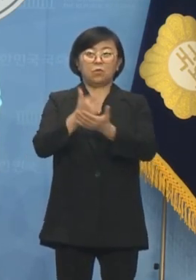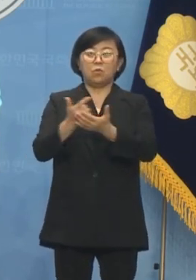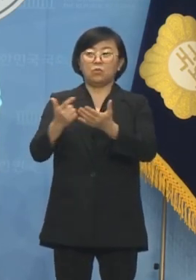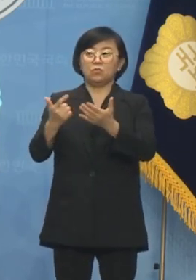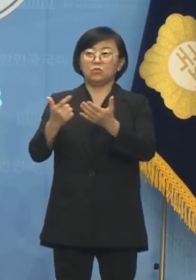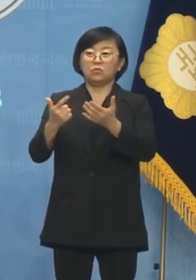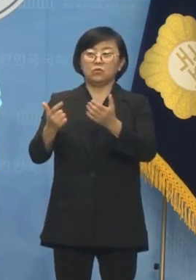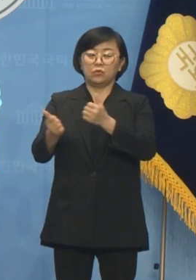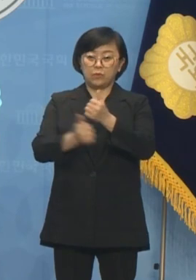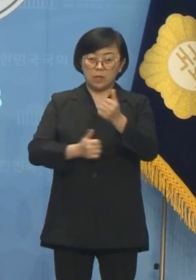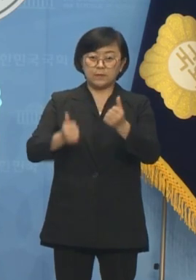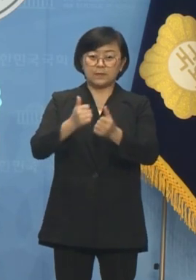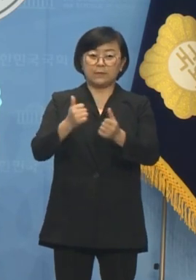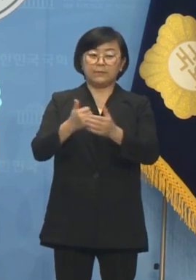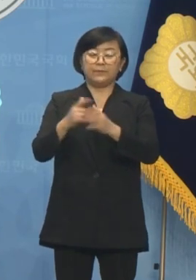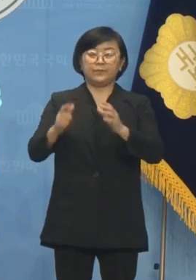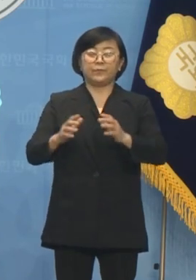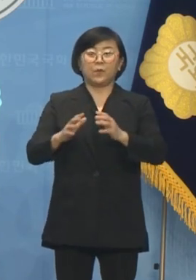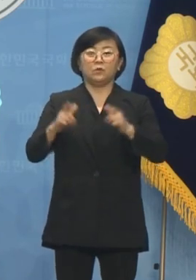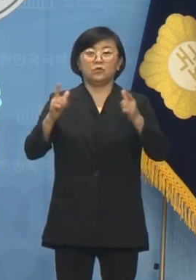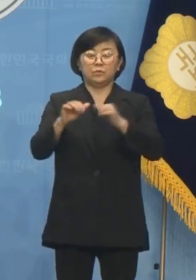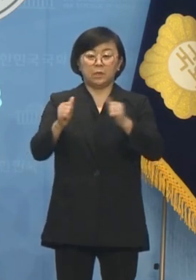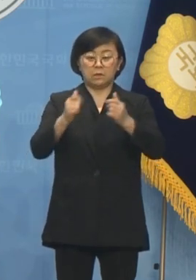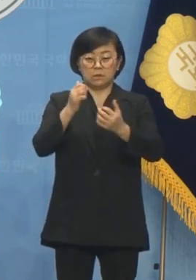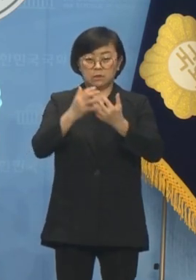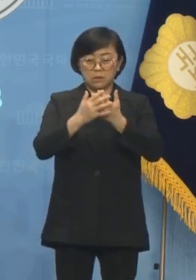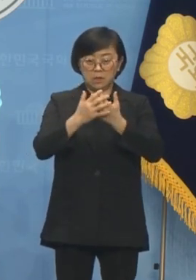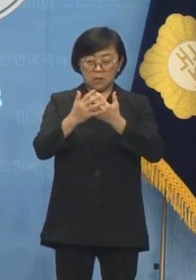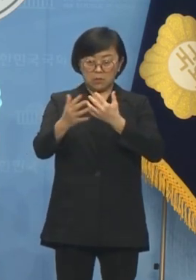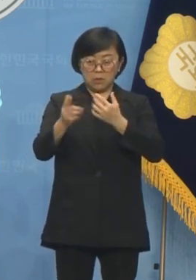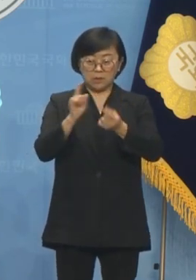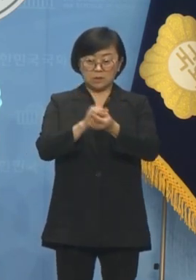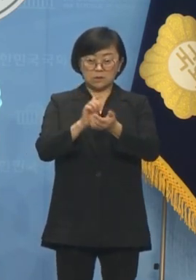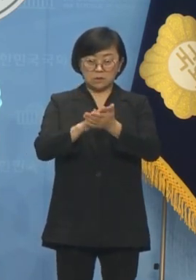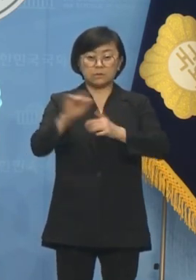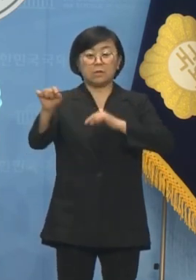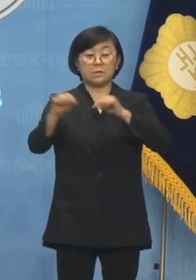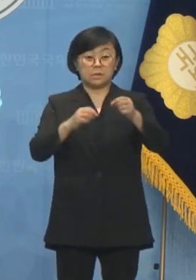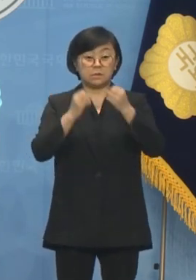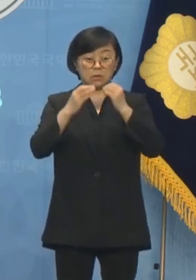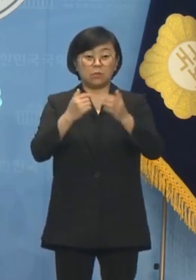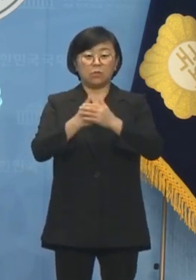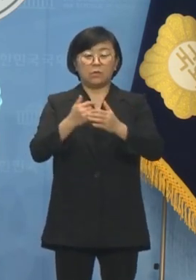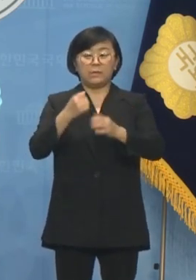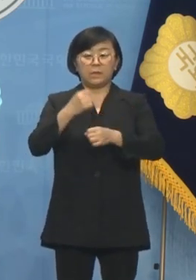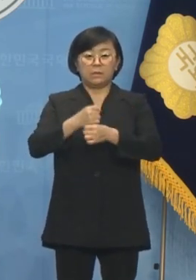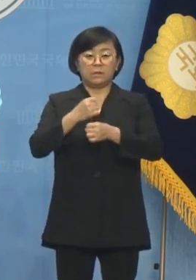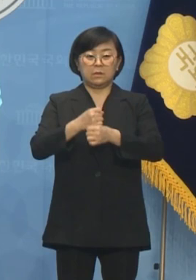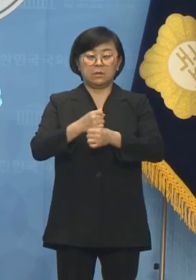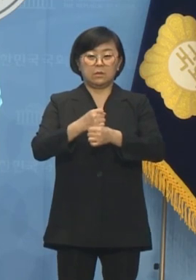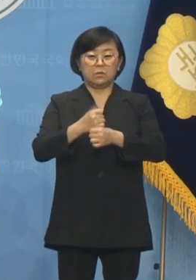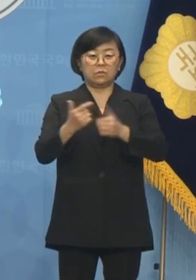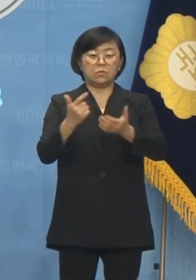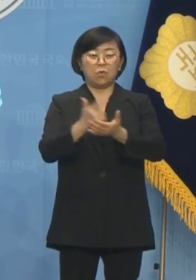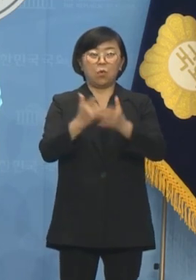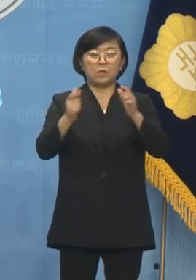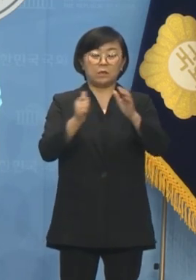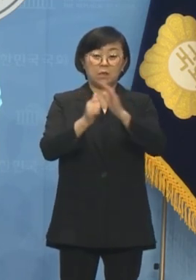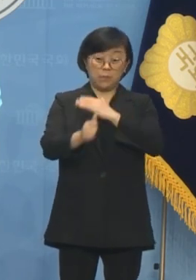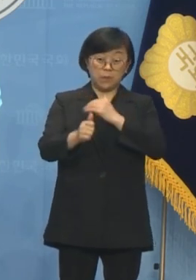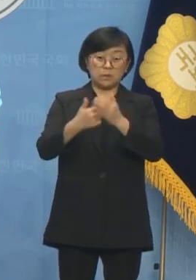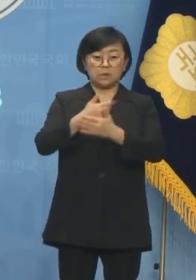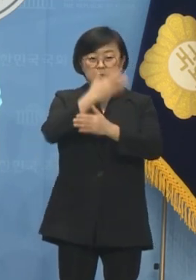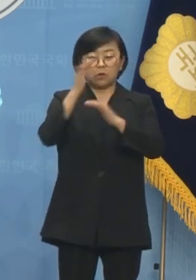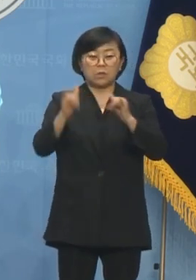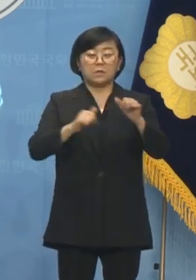민세복지위원장으로서 주민대회라는 주민집재정치의 새로운 정형을 만들어낸 노원의 대표적인